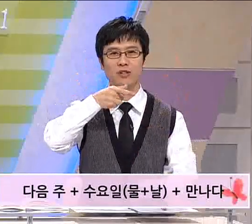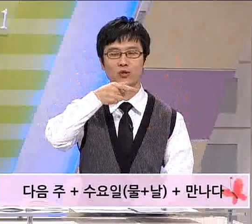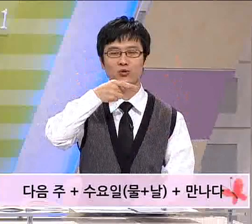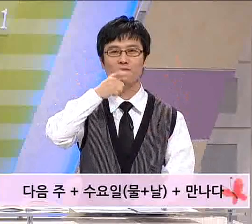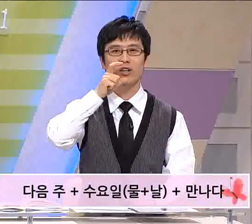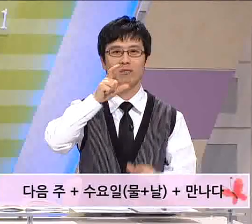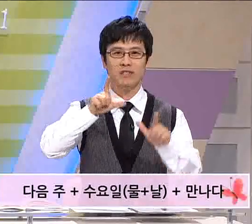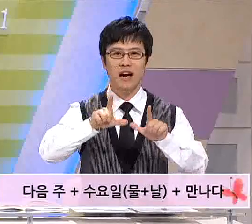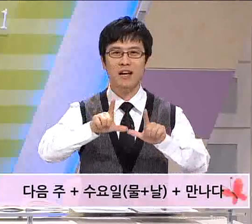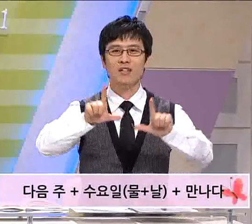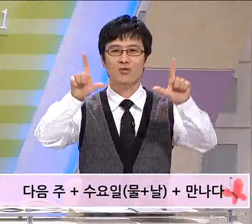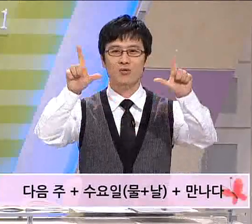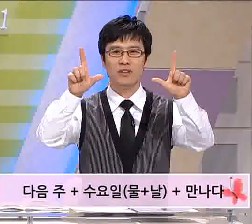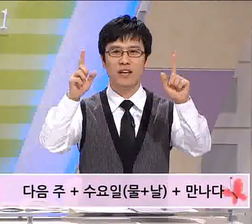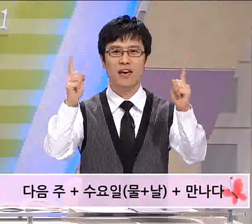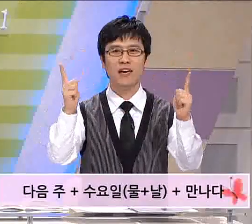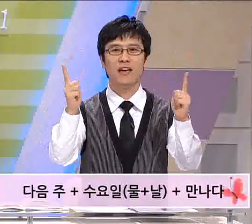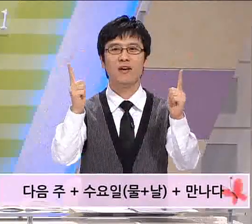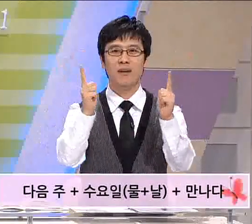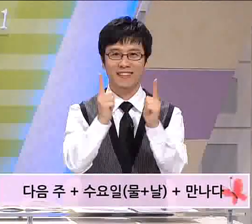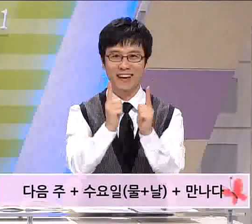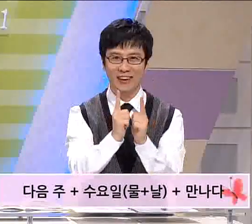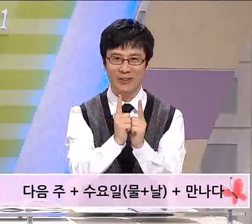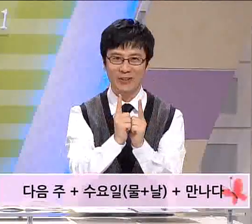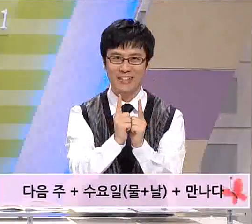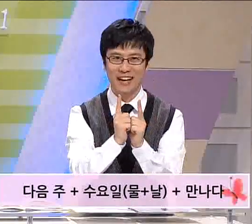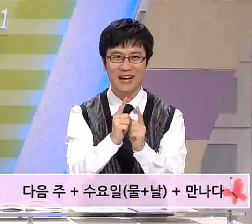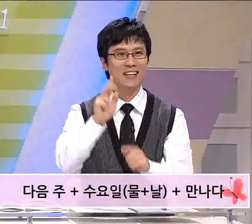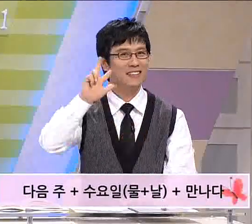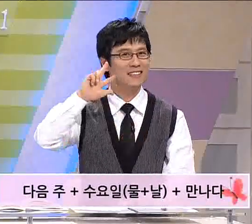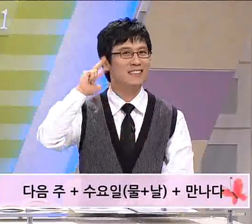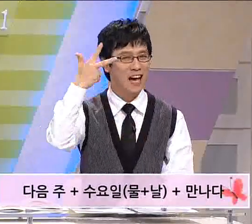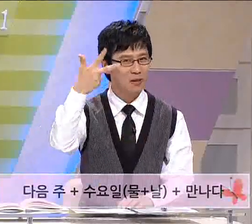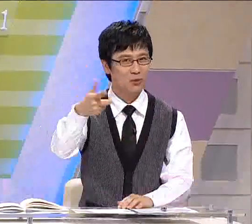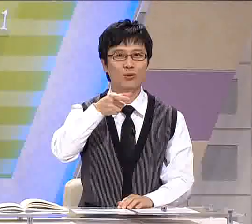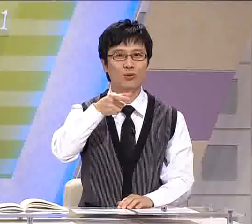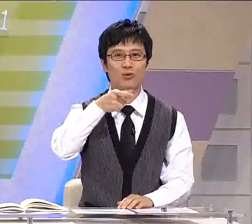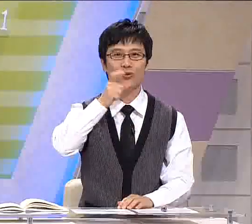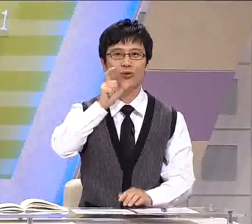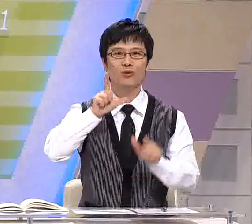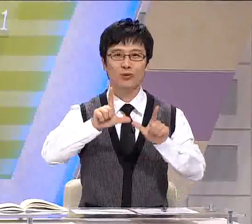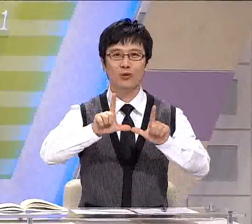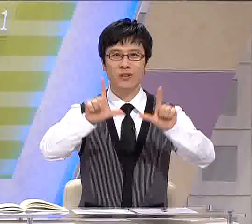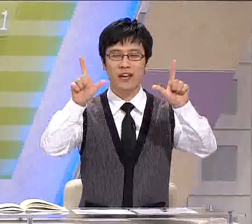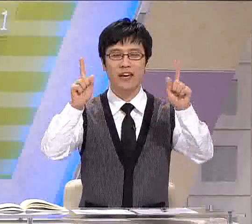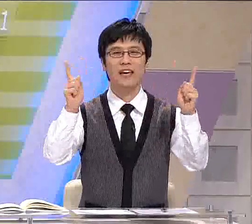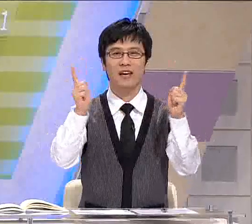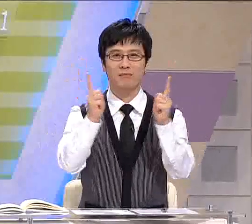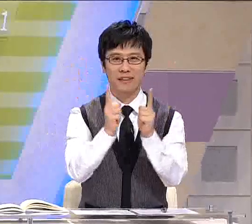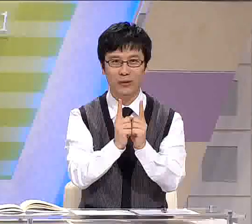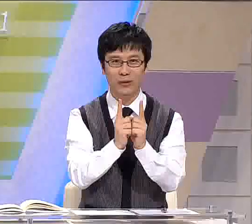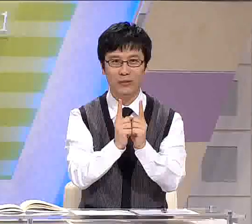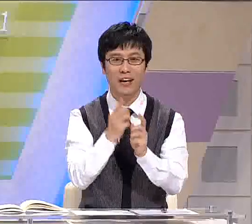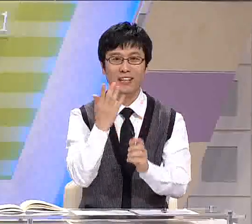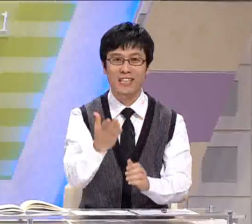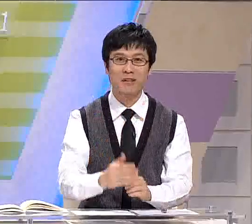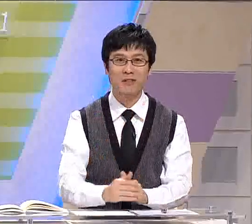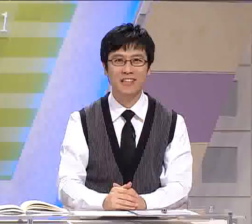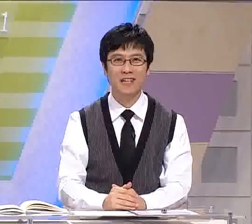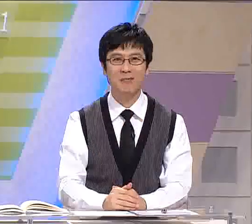수요일입니다. 수요일에 만나요. 자 다음주 수요일에 만나요. 자 이만영씨께서 한번